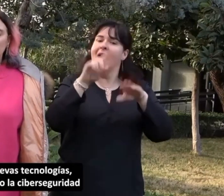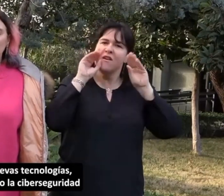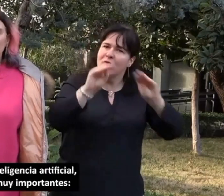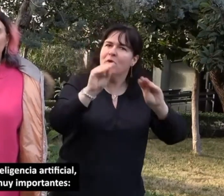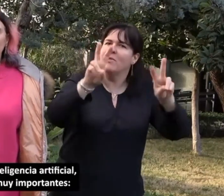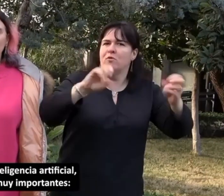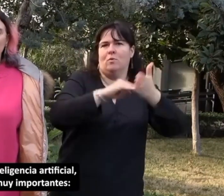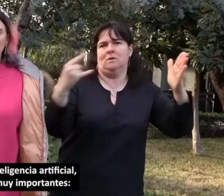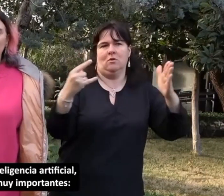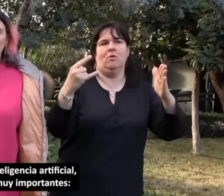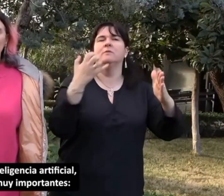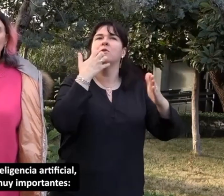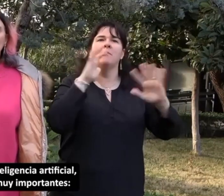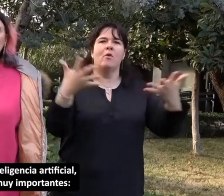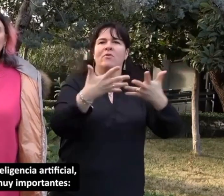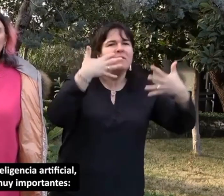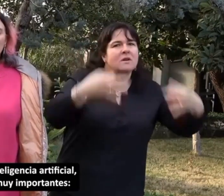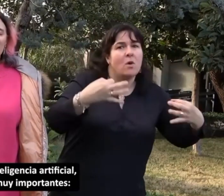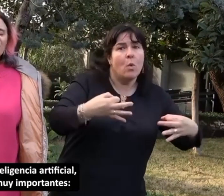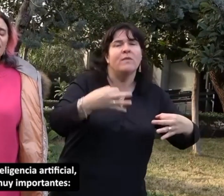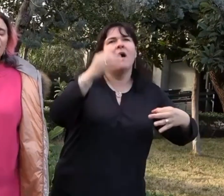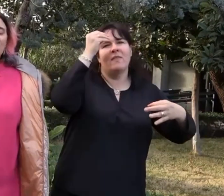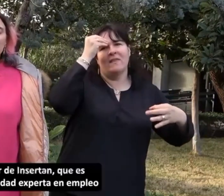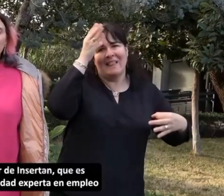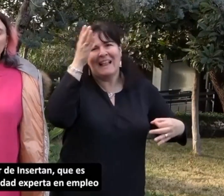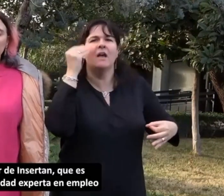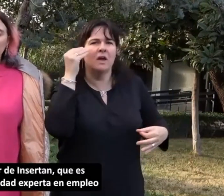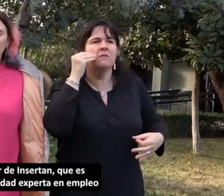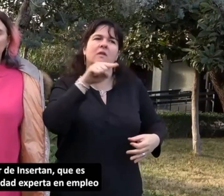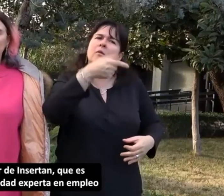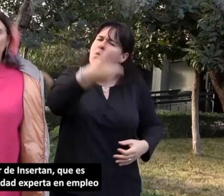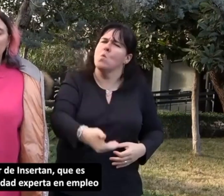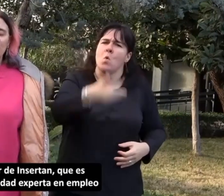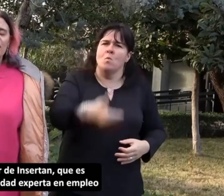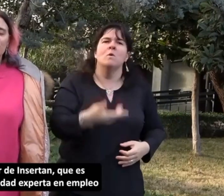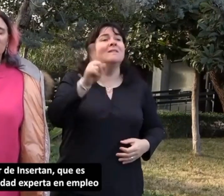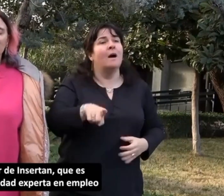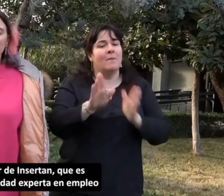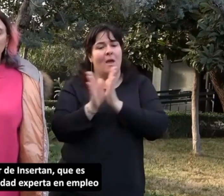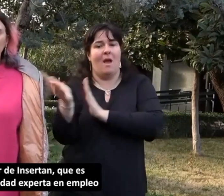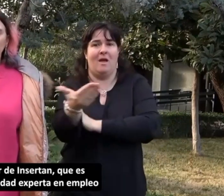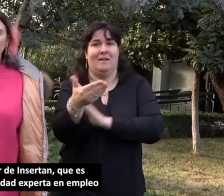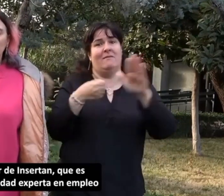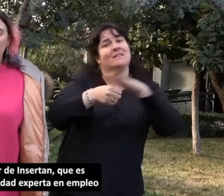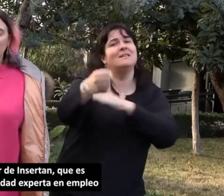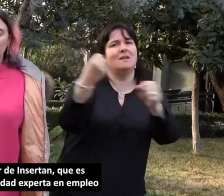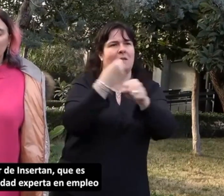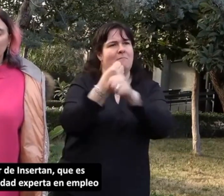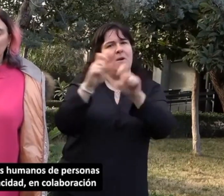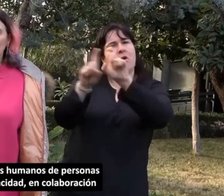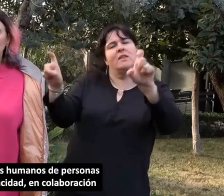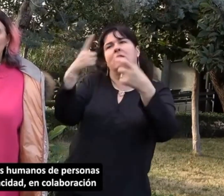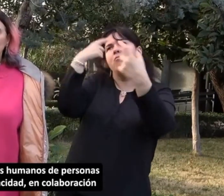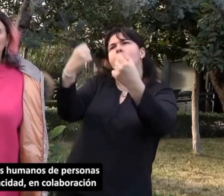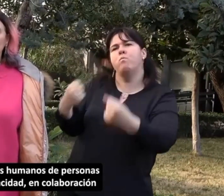la ciberseguridad y la inteligencia artificial, son muy importantes. Y a partir de InsertaEmpleo, que es nuestra entidad experta en